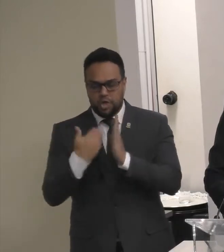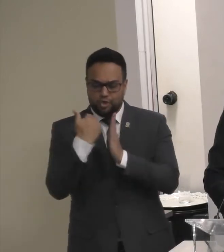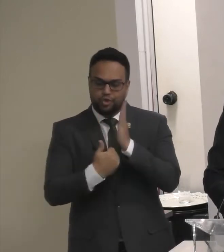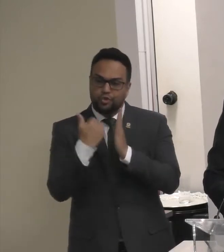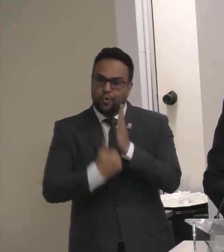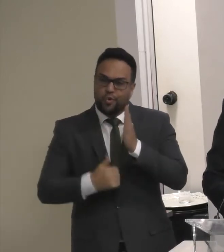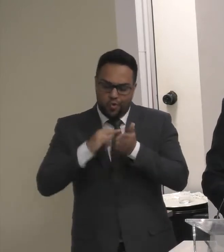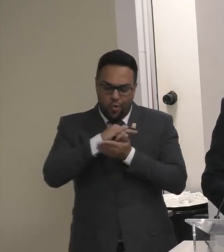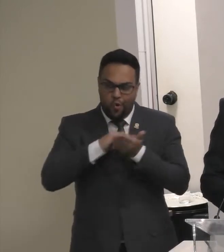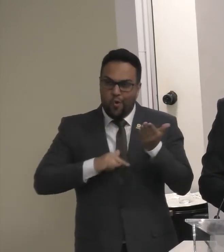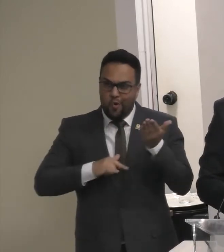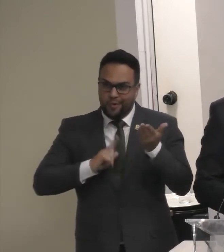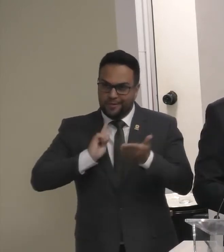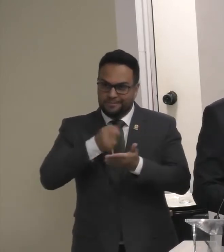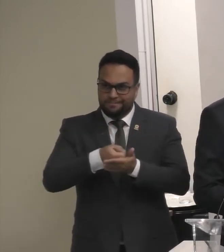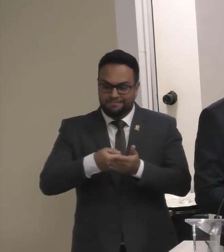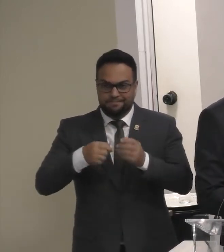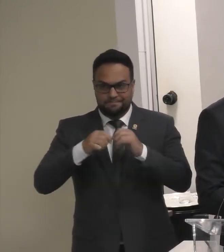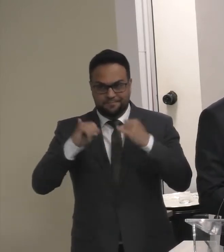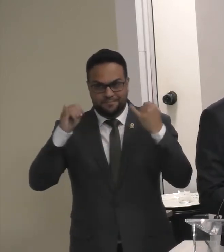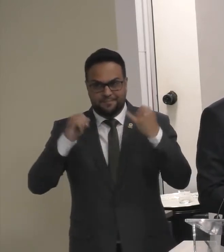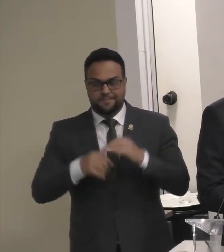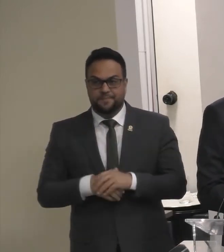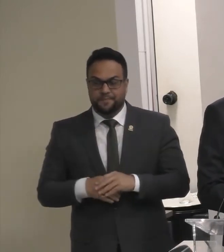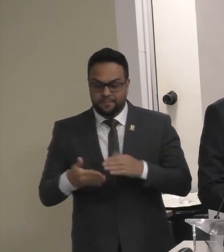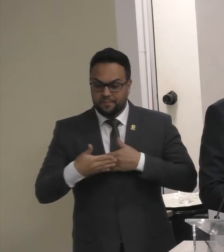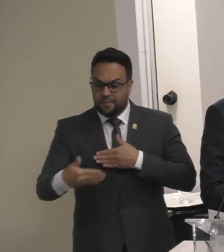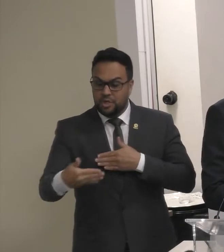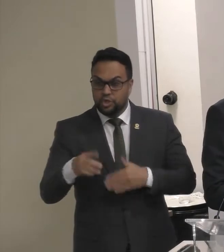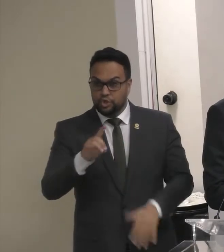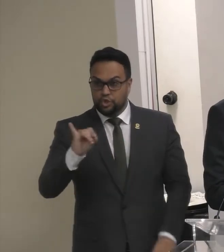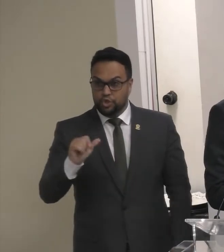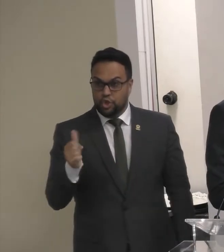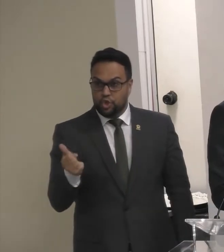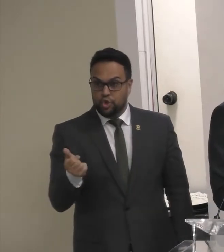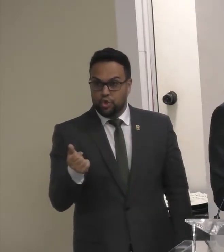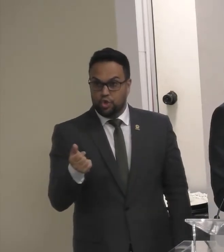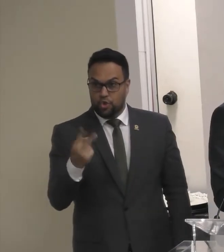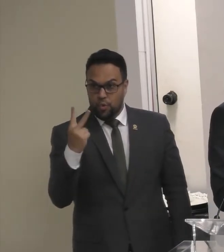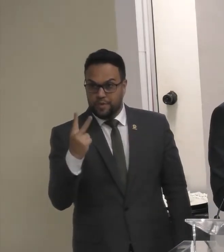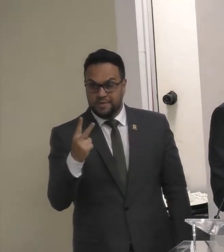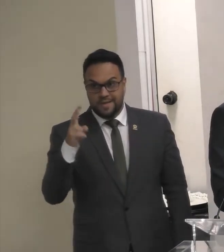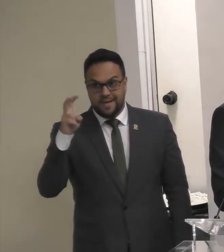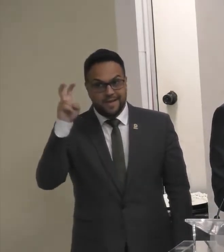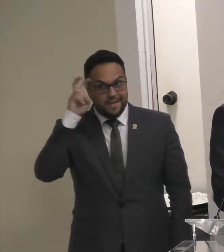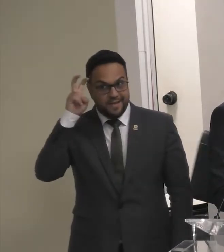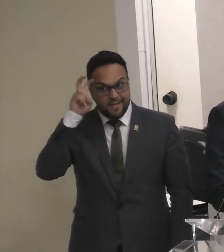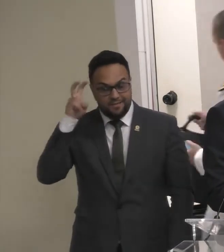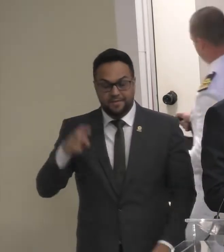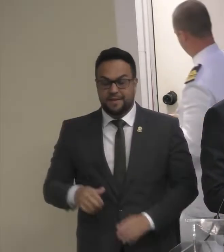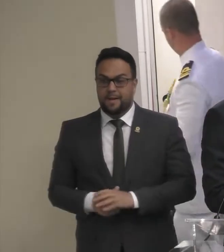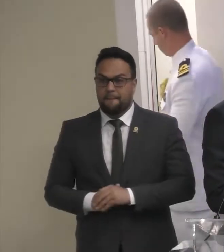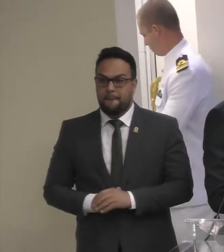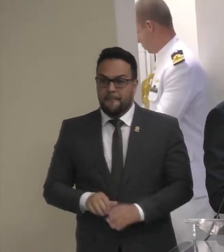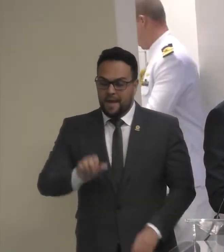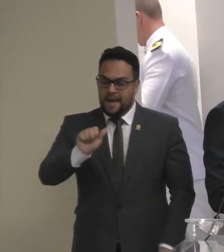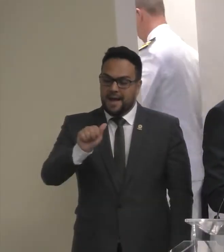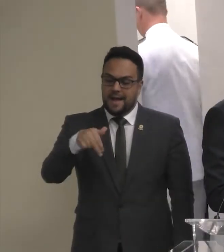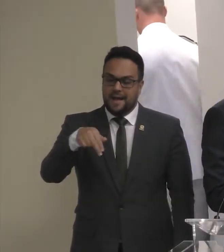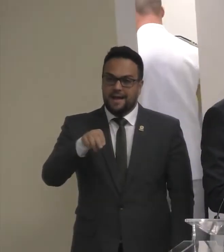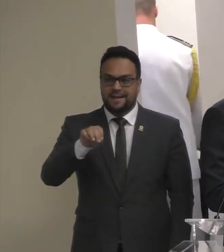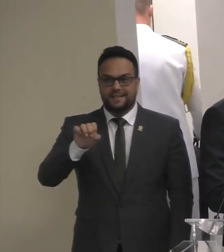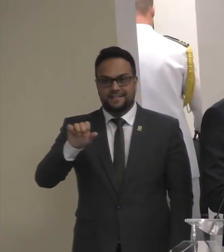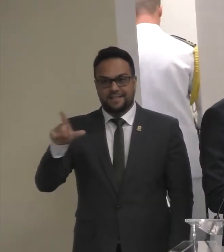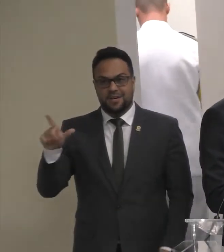De luz No próximo dia Dois Presidente Bolsonaro Próxima quinta Feira Esta agência Faz aniversário